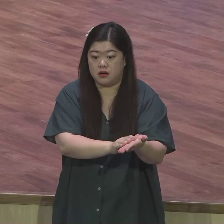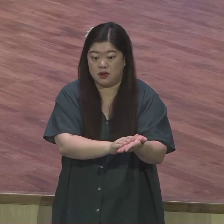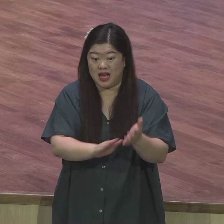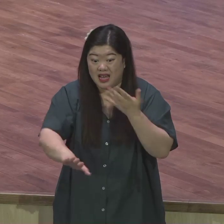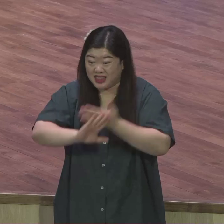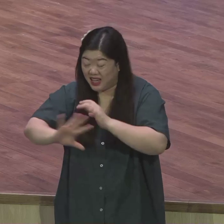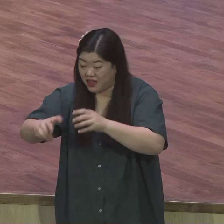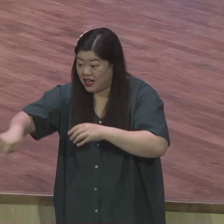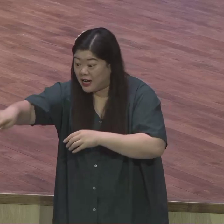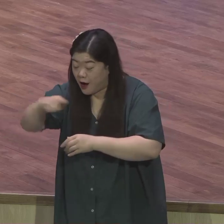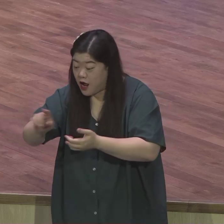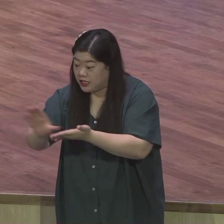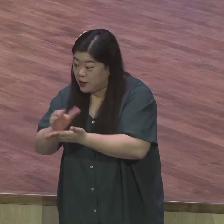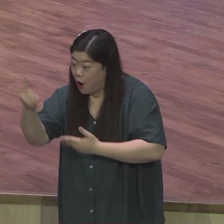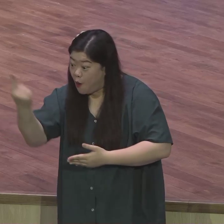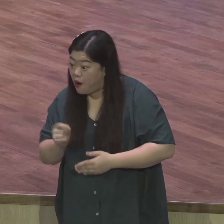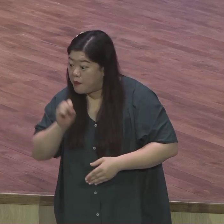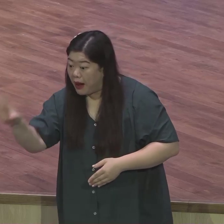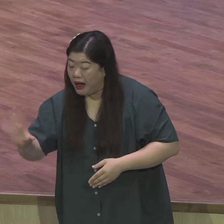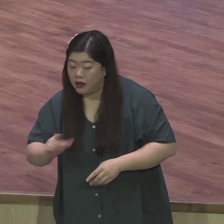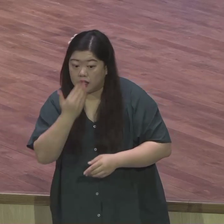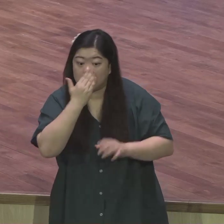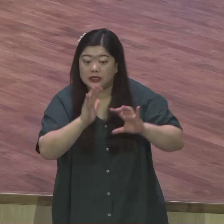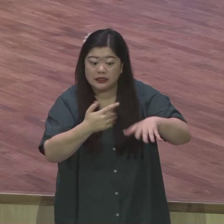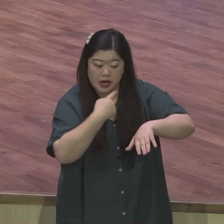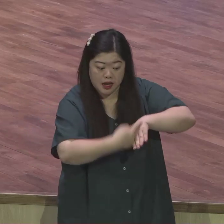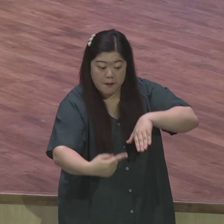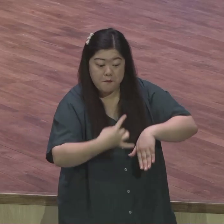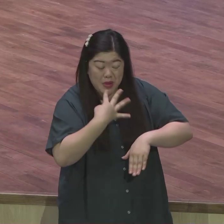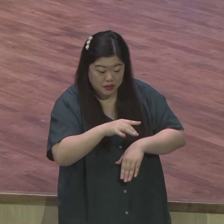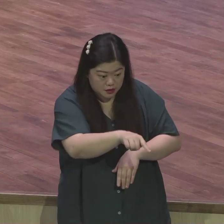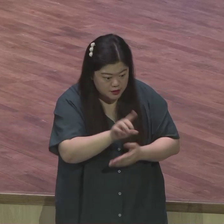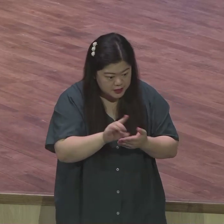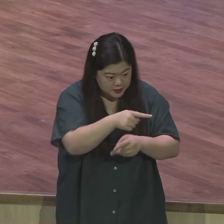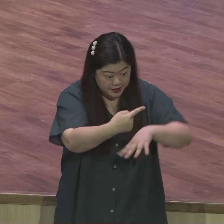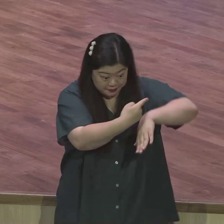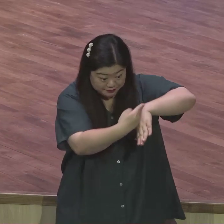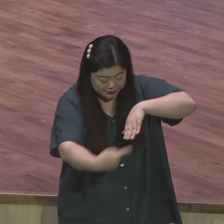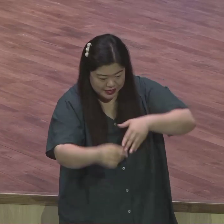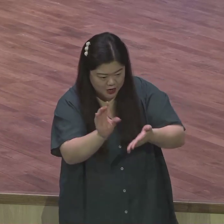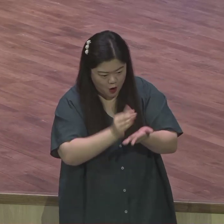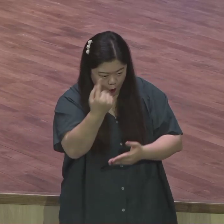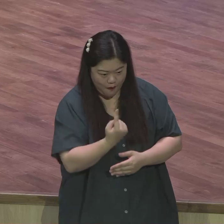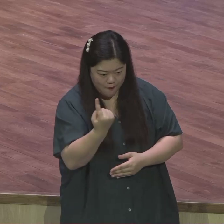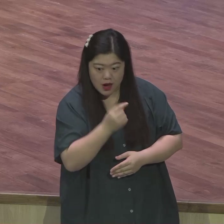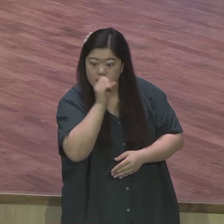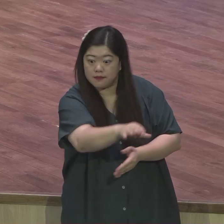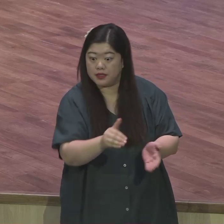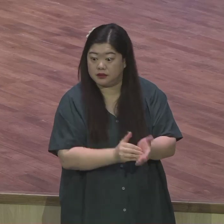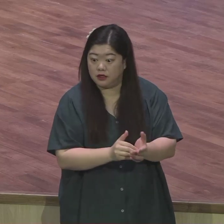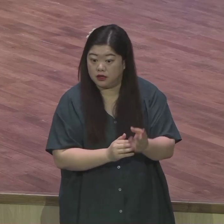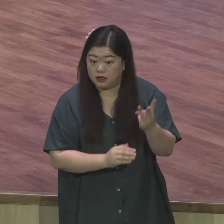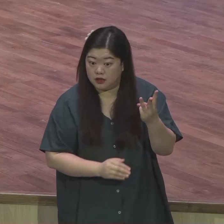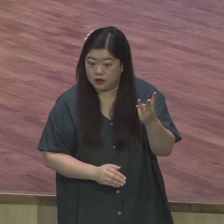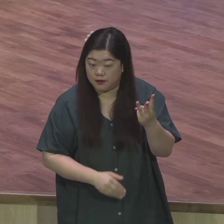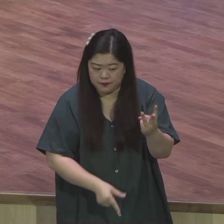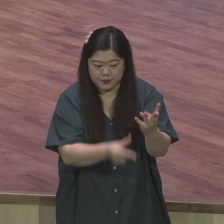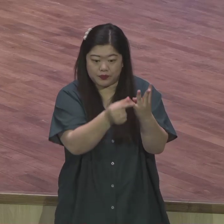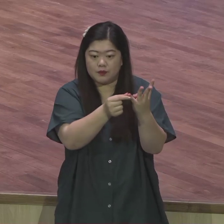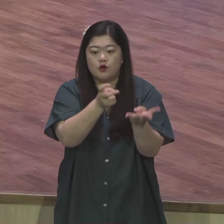메시아 인류 구원할 메시아가 온다 메시아 언약 그리고 율법을 통해서 하나님의